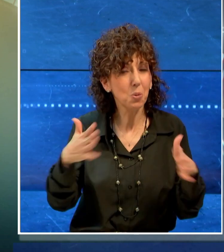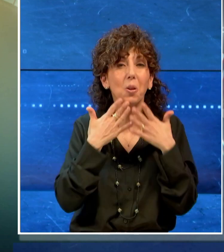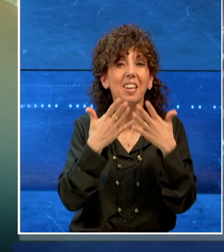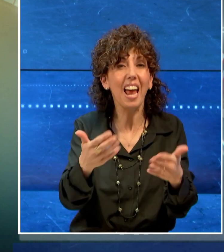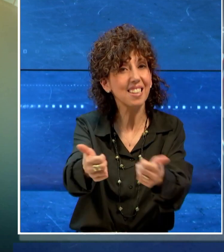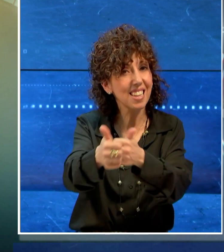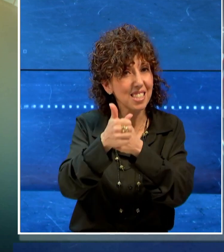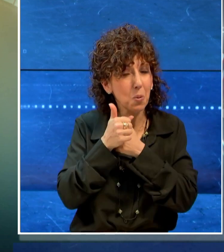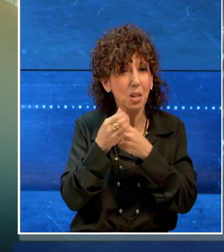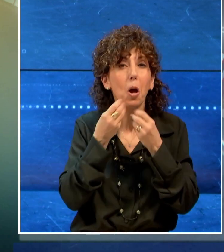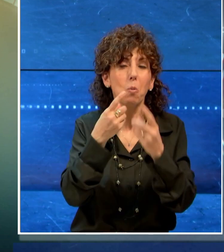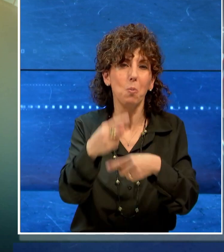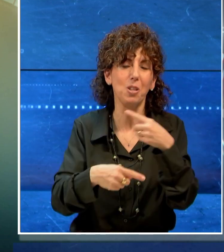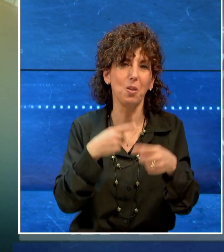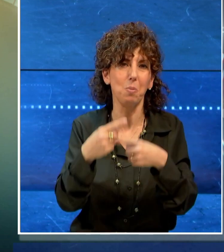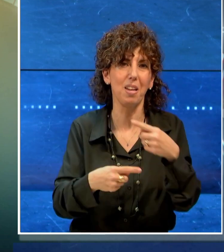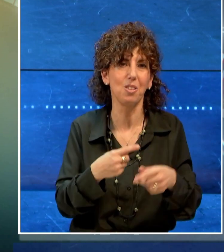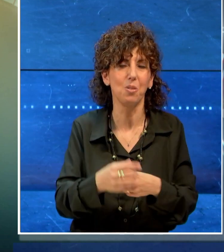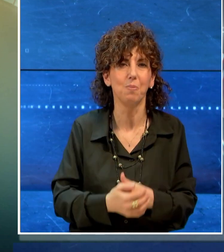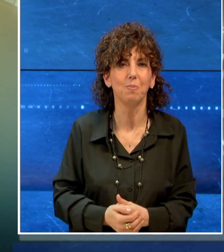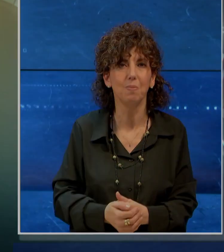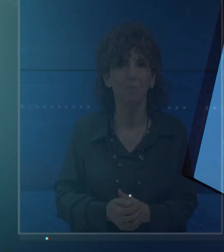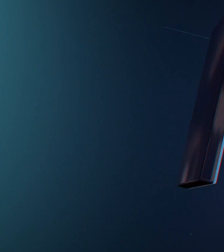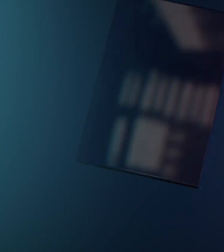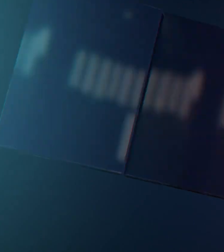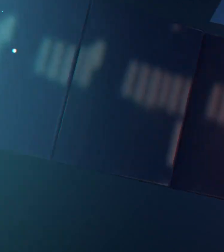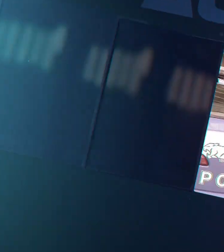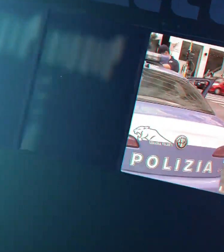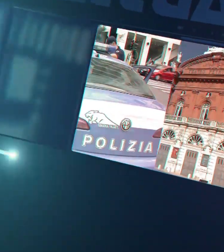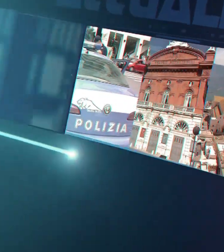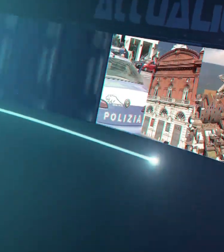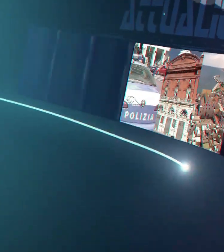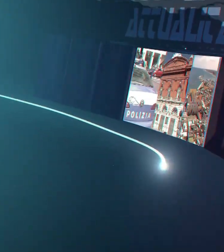grazie per averci seguito buon proseguimento grazie